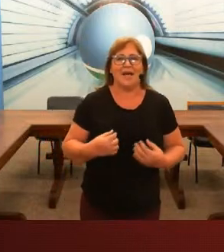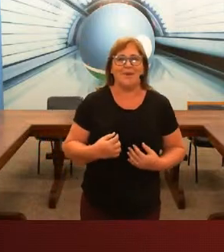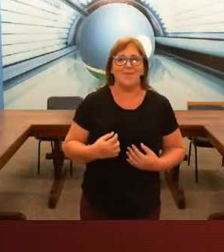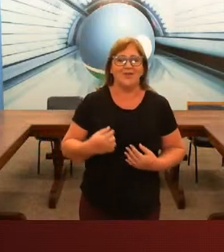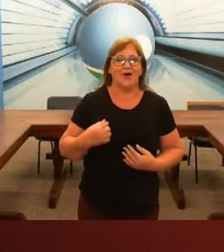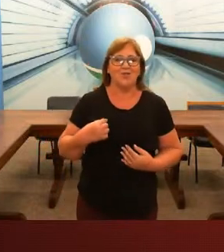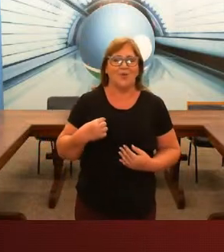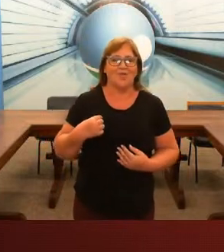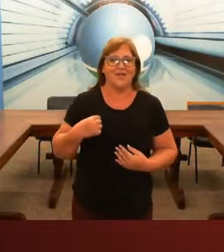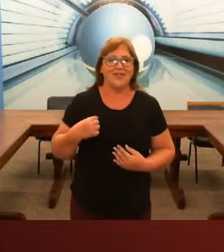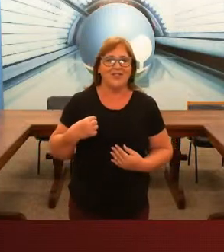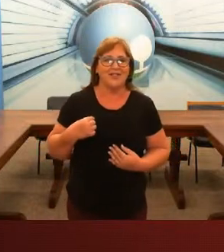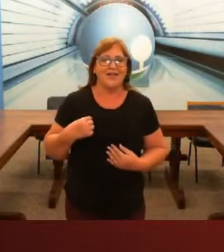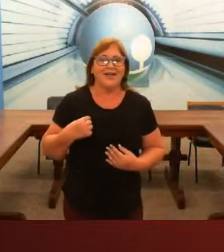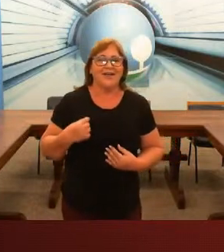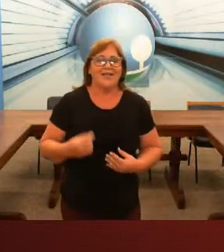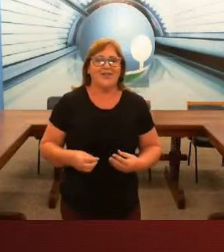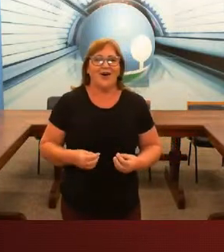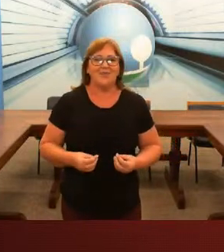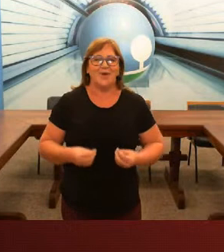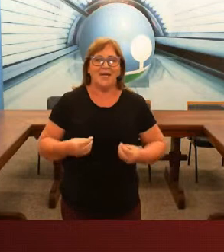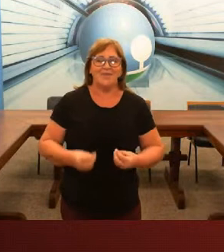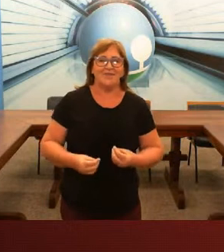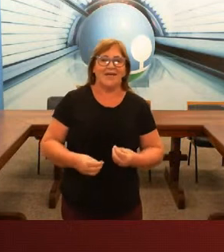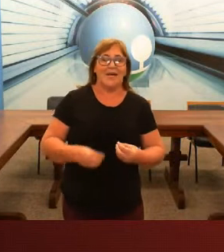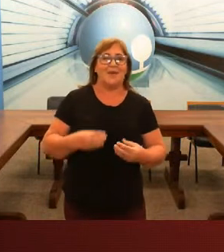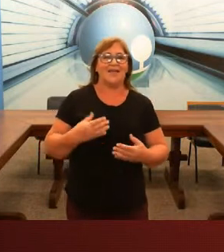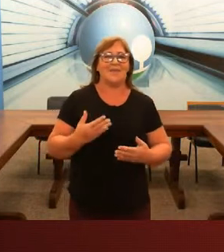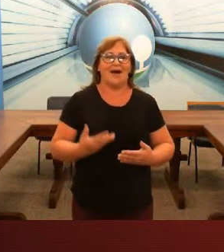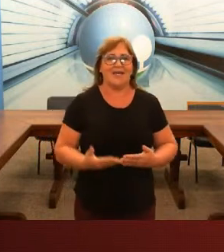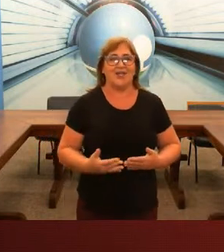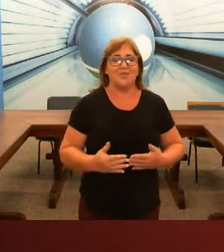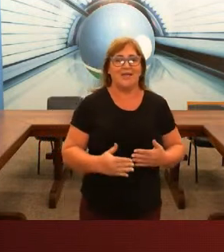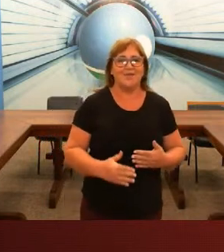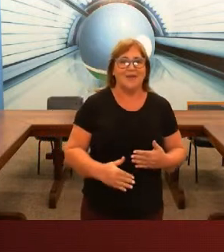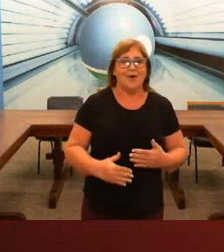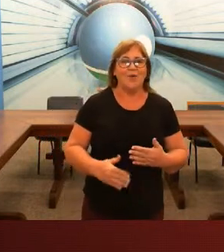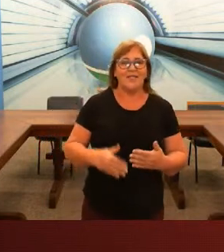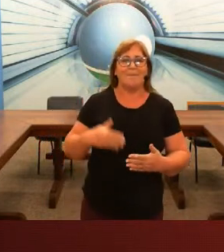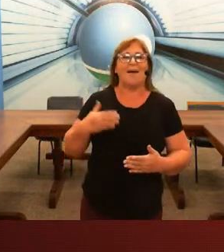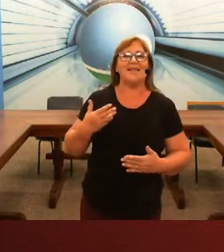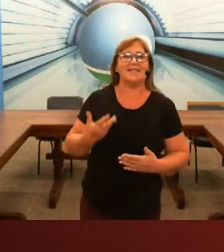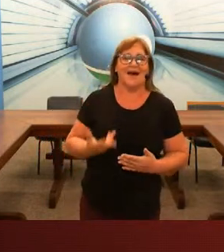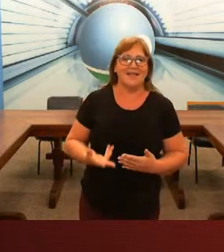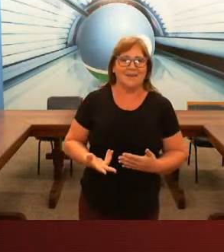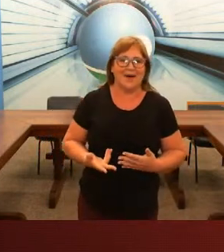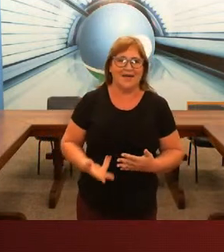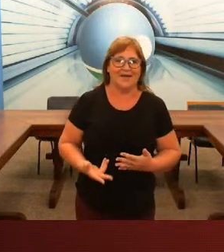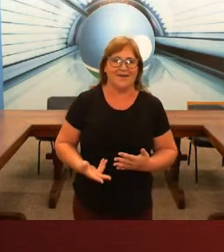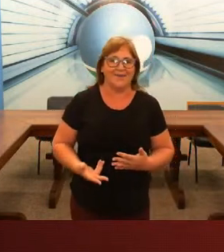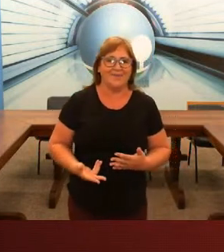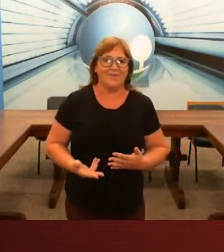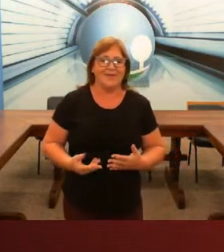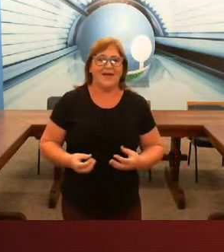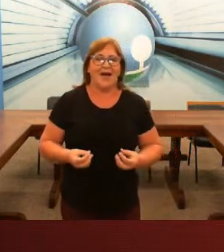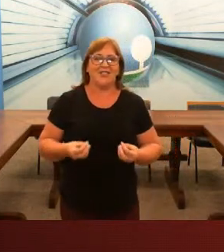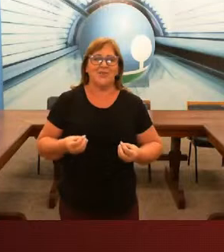sabemos que nós, como ouvinte, nós podemos quebrar essa barreira, nós podemos ultrapassar essa barreira. A gente